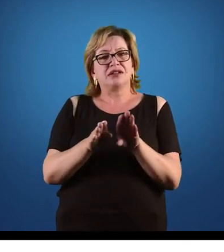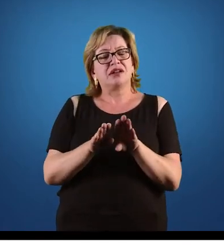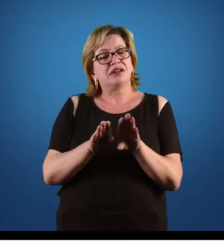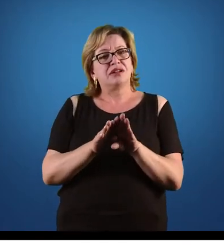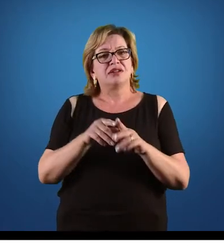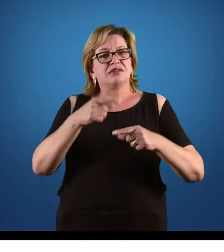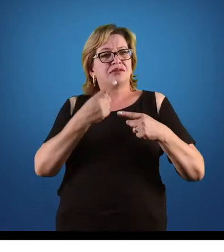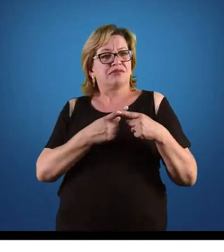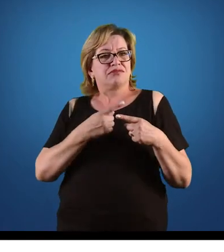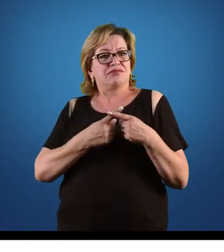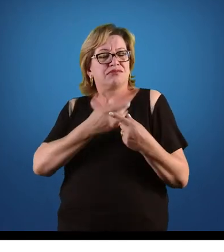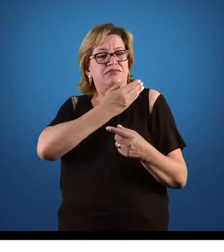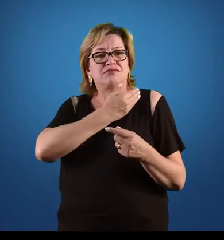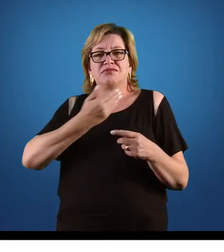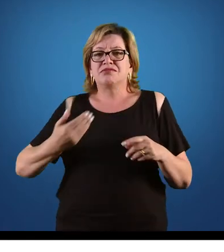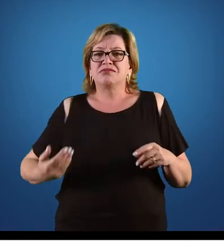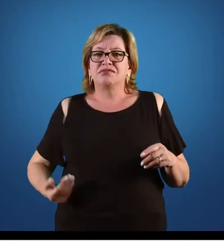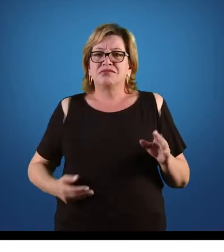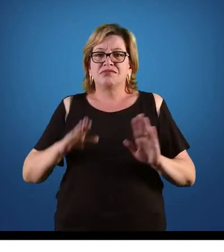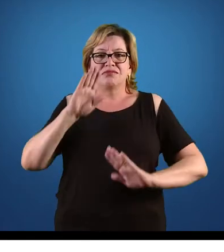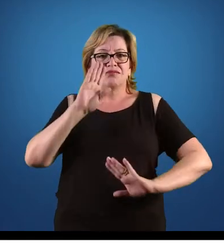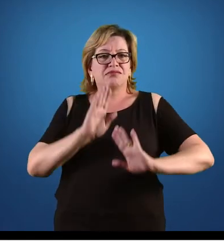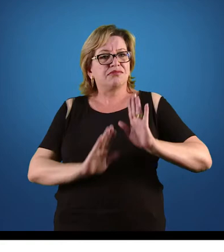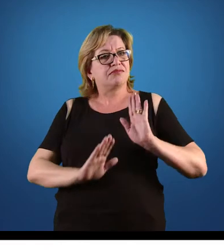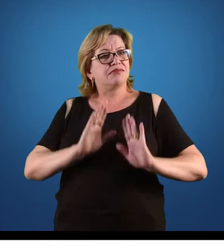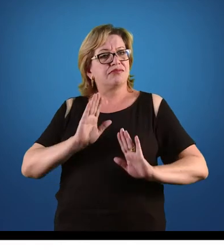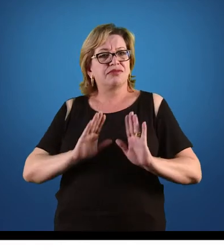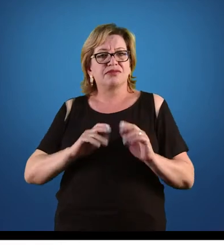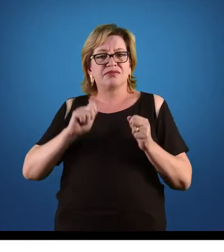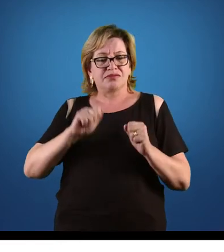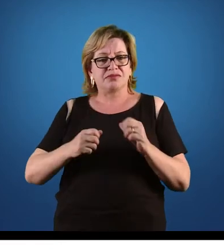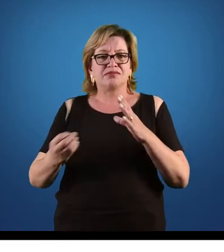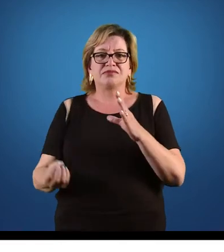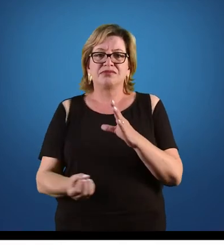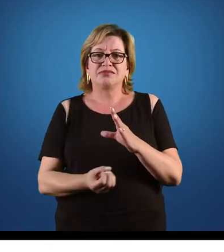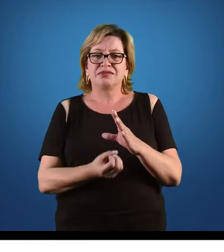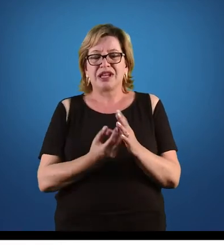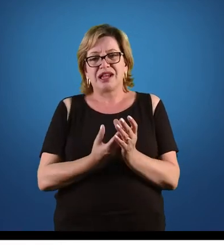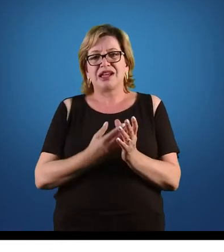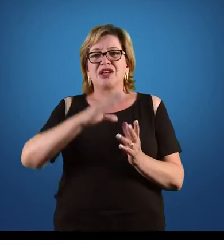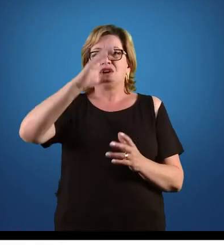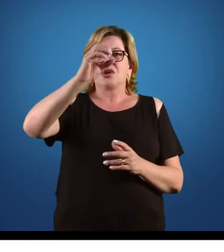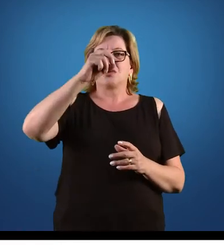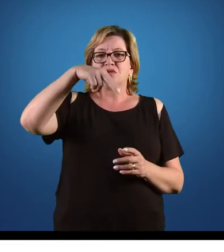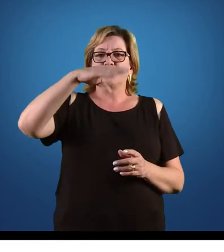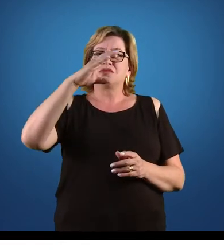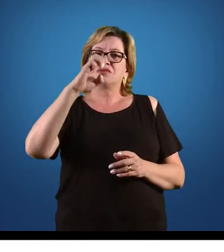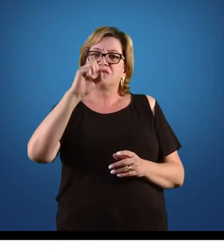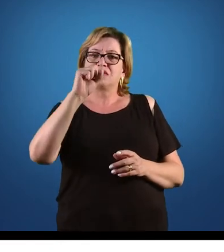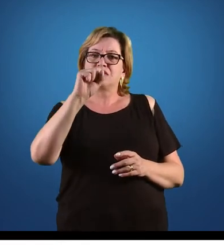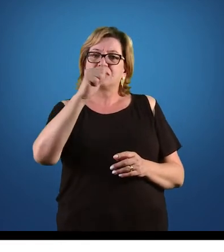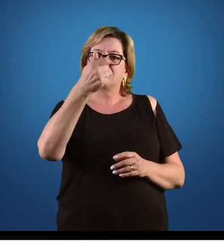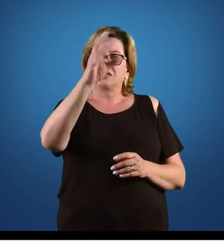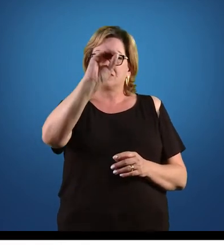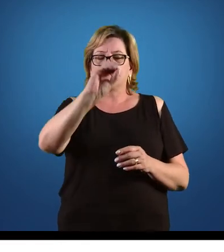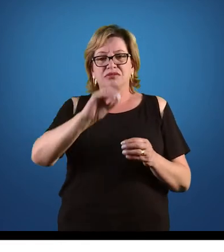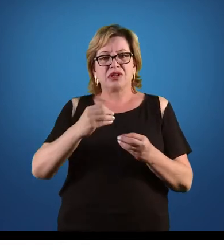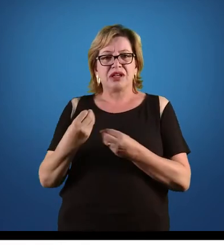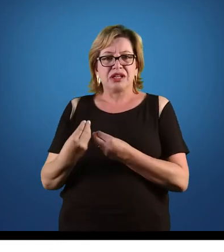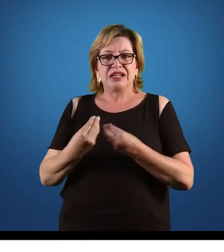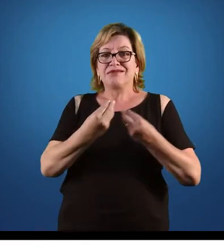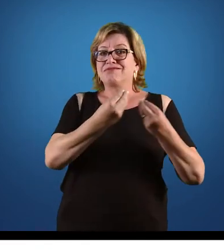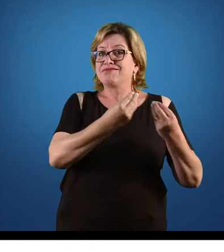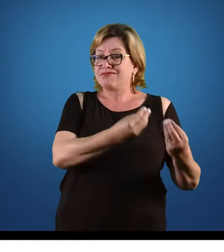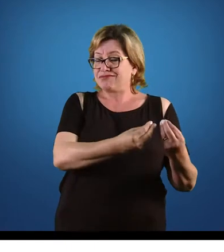Porque o Estado, às vezes, pode até criar uma concessão do serviço público, né? Transferir esse